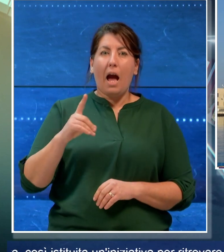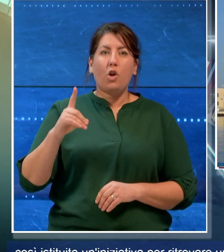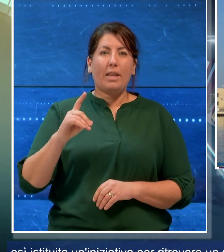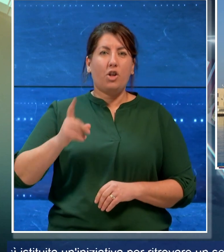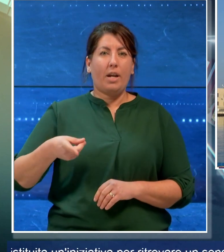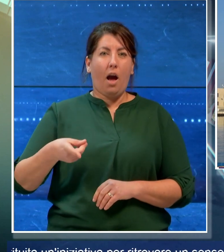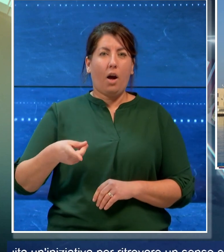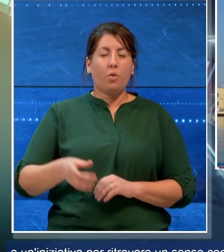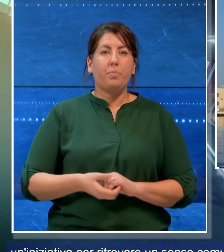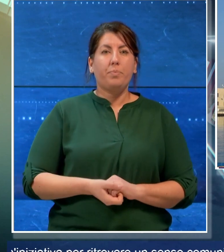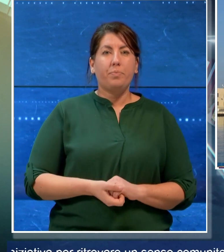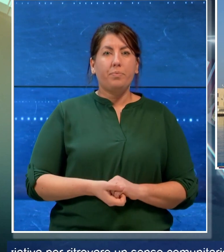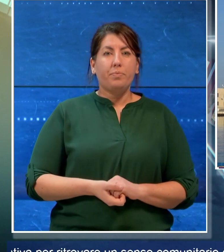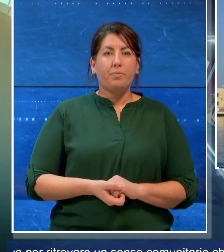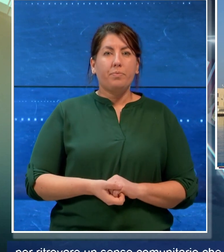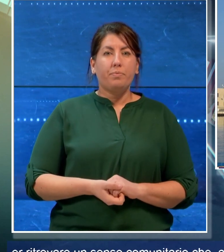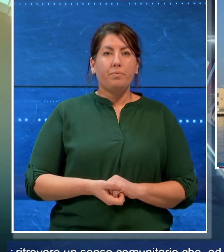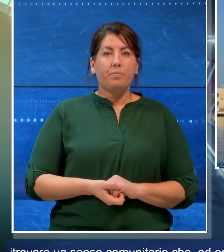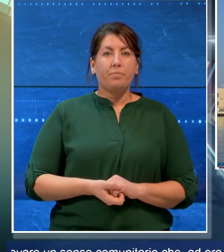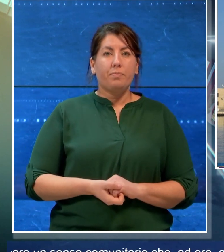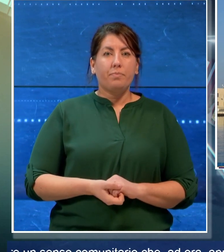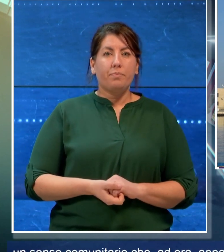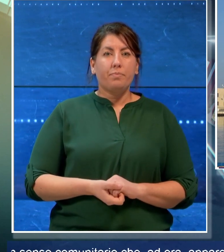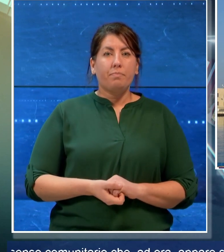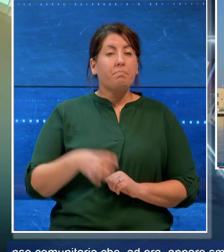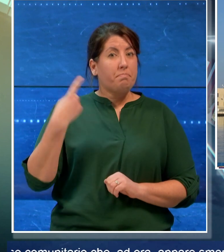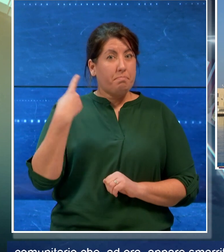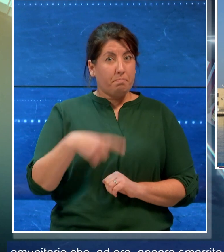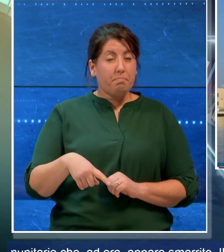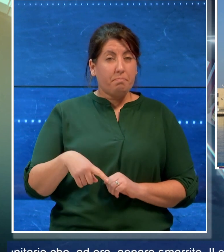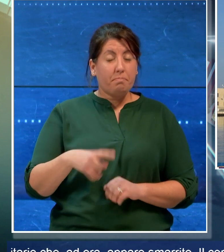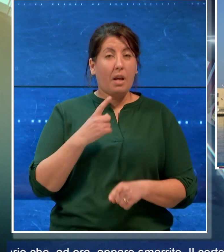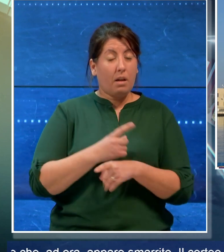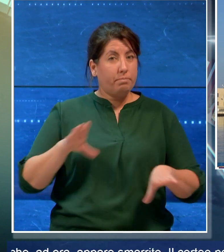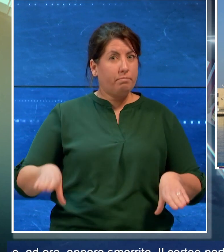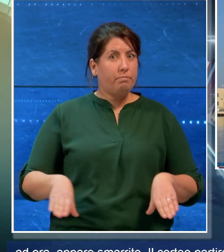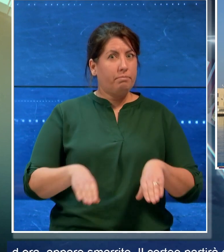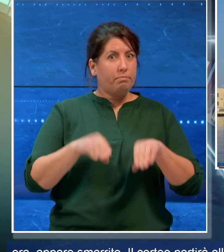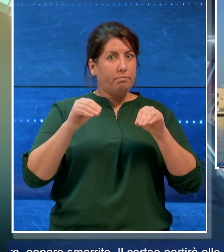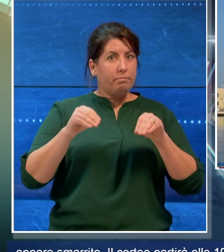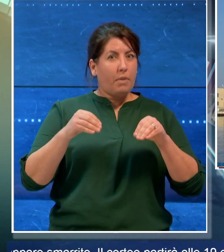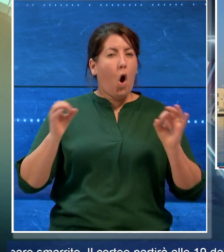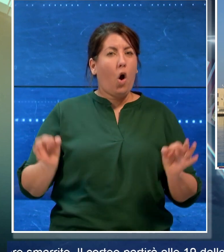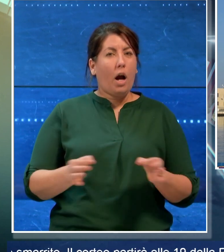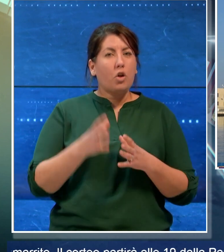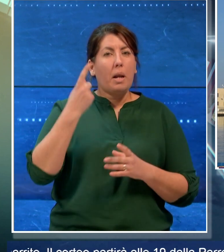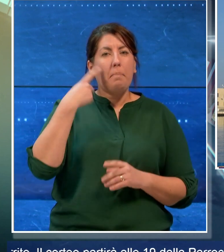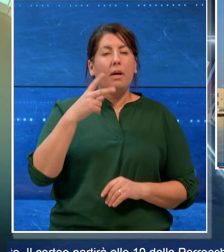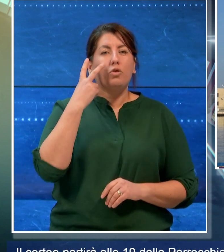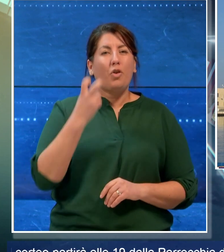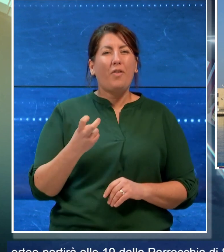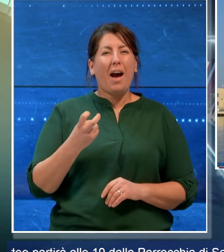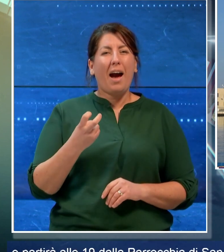E' stata così istituita una iniziativa per ritrovare un senso